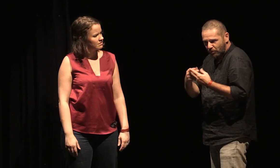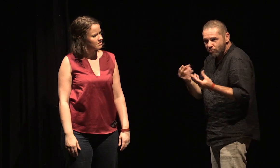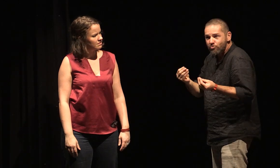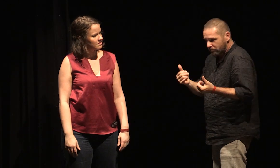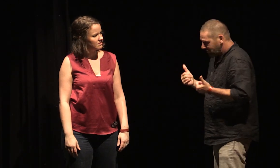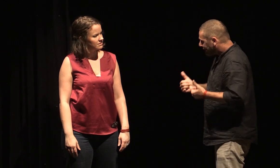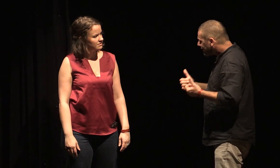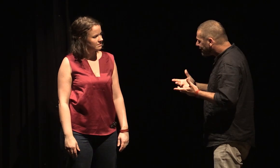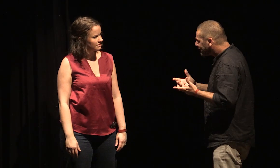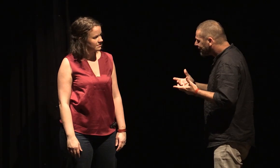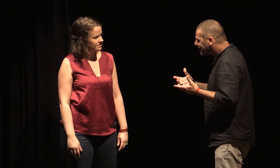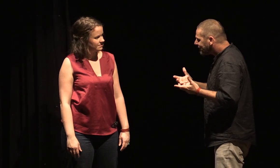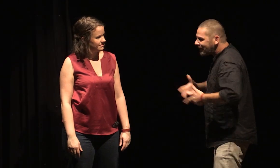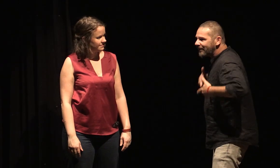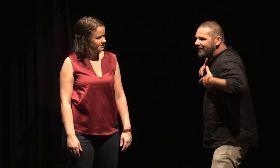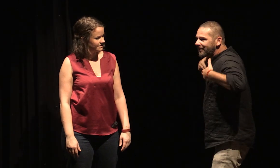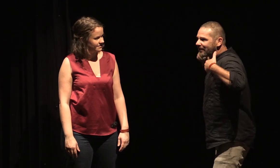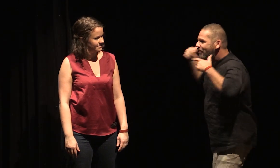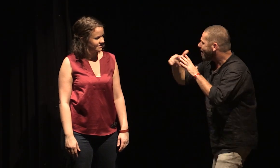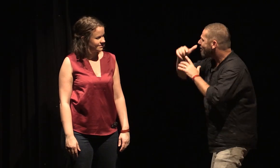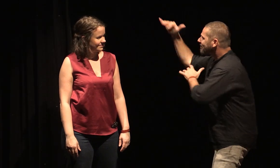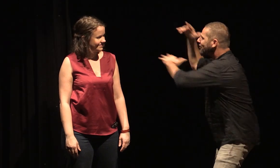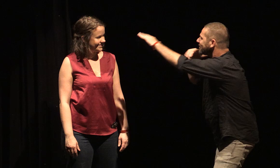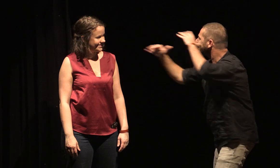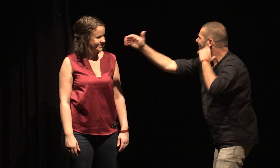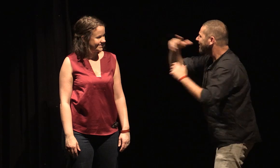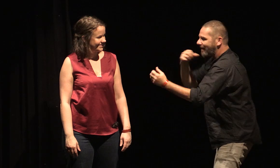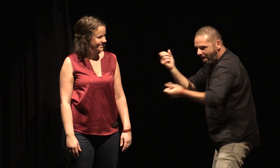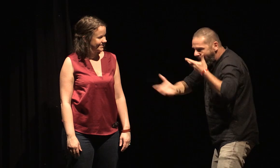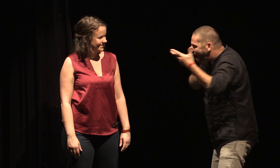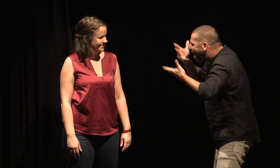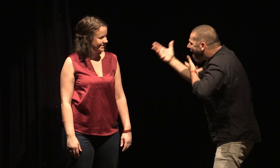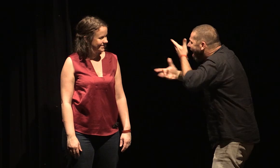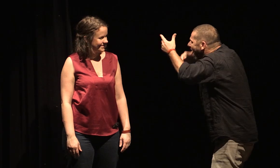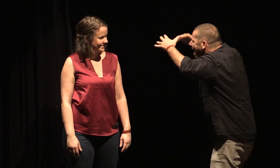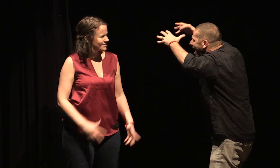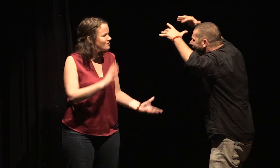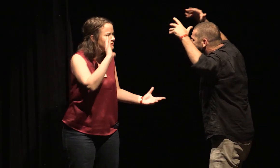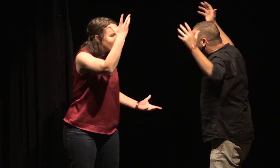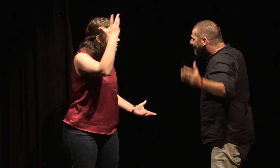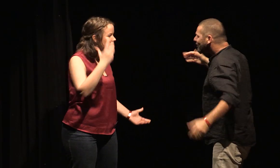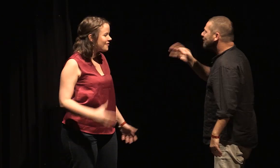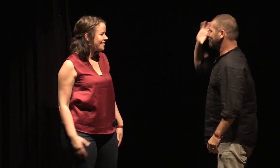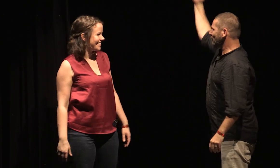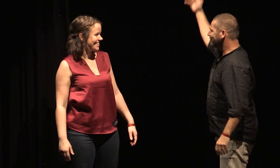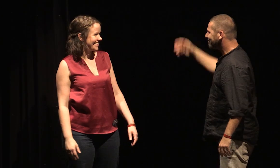En train de vivre le cantique des cantiques. Fou. Oui, fou, oui. Et tu ne m'aimes pas? Je ne sais pas.